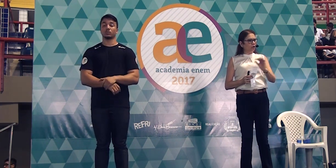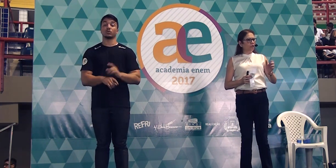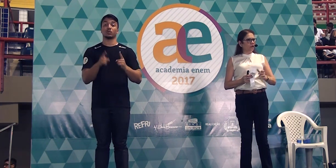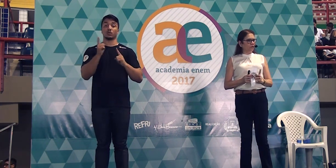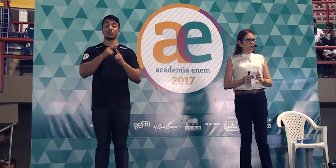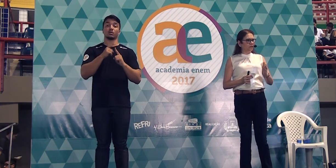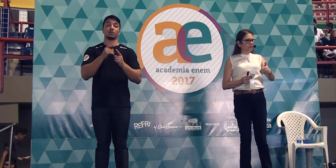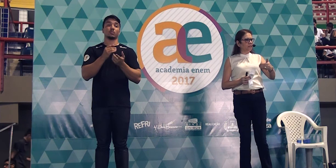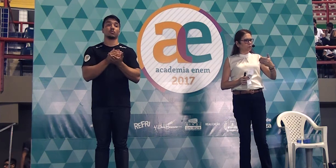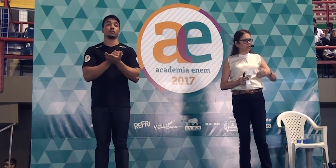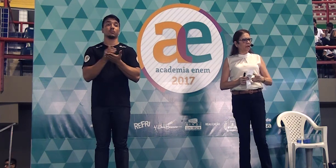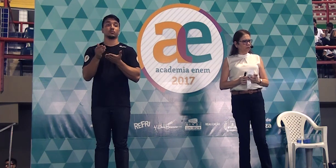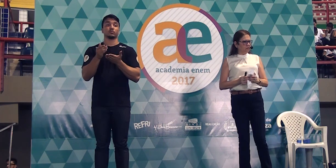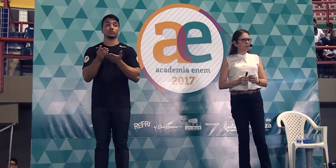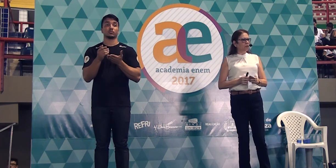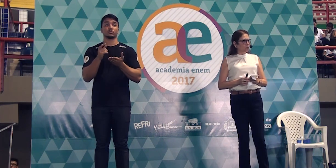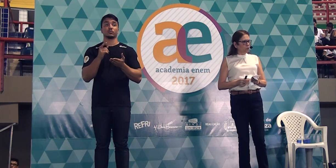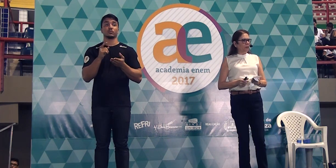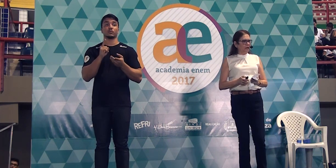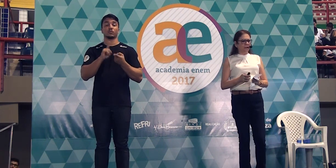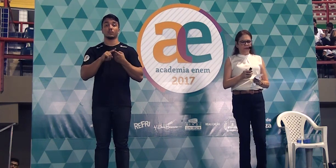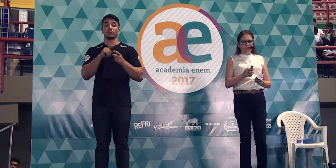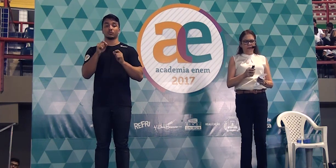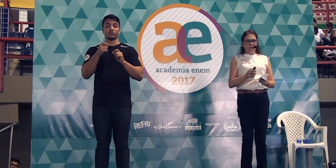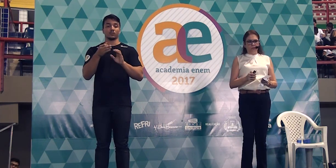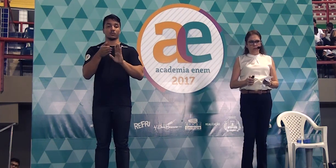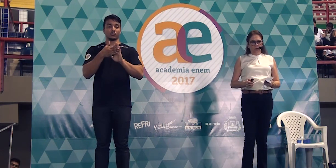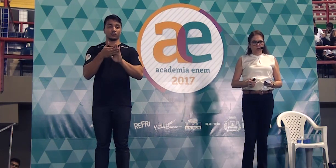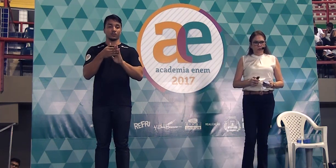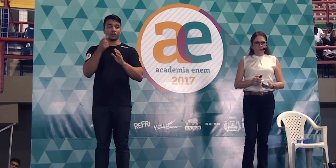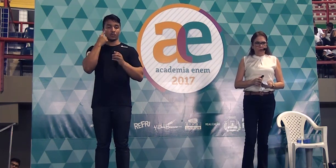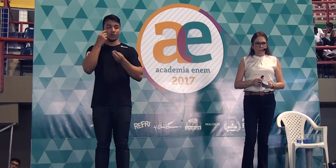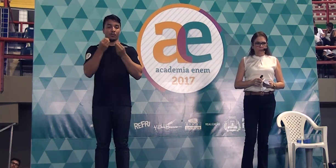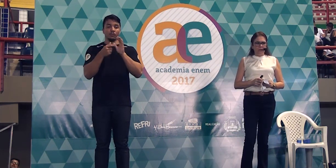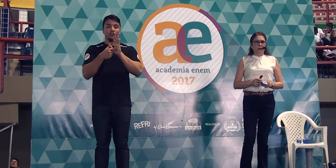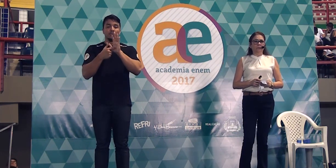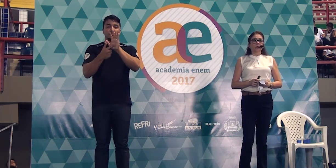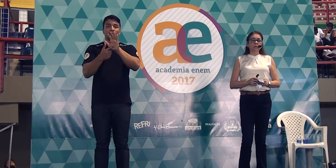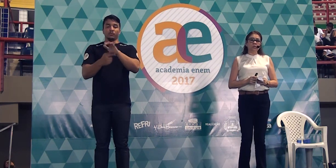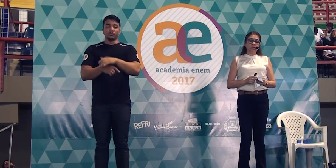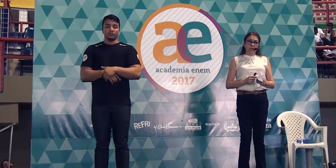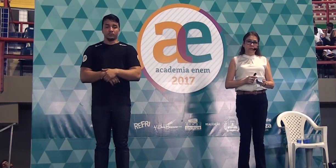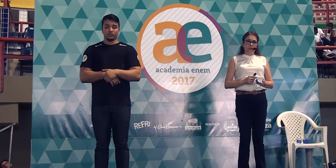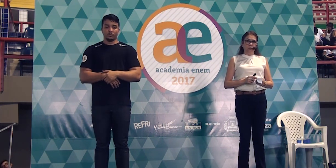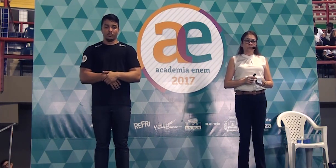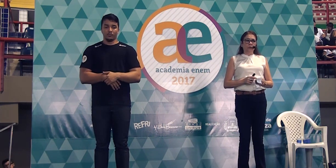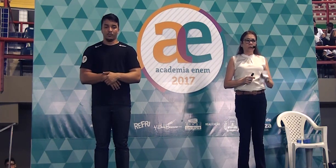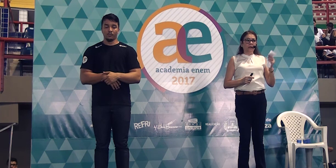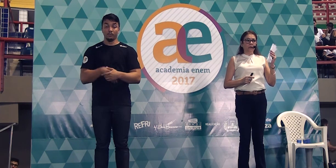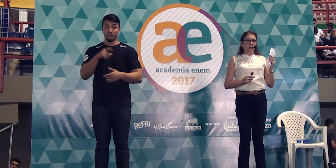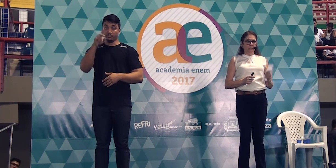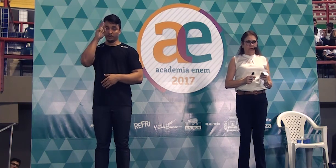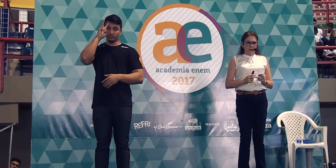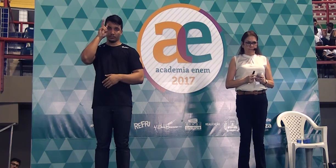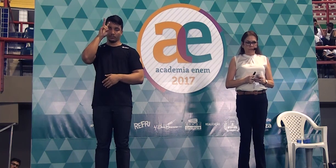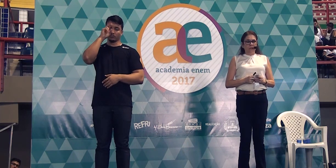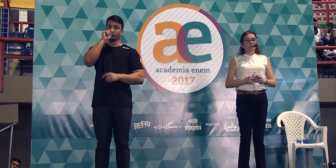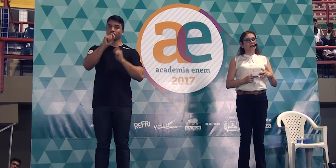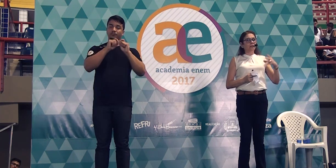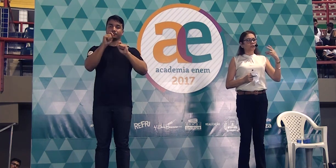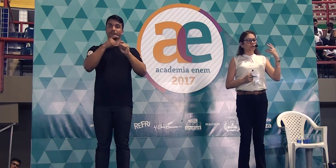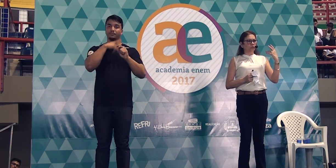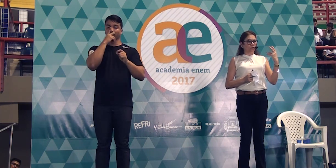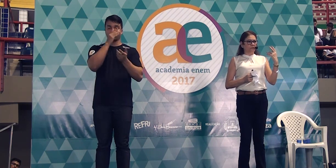e agora nós vamos ver esses modelos no parágrafo mesmo, no próprio mudar. Antes disso, eu quero lembrar,